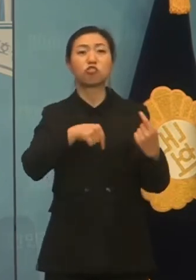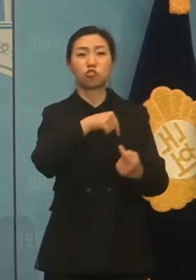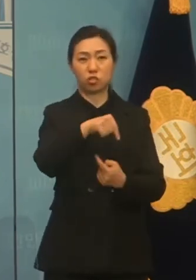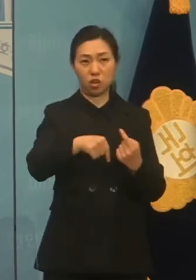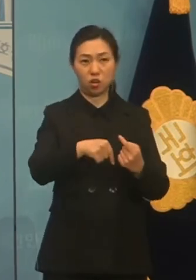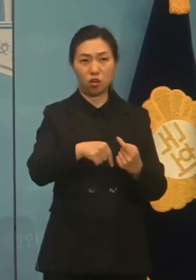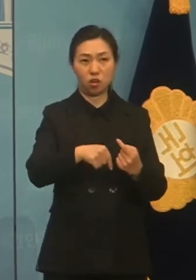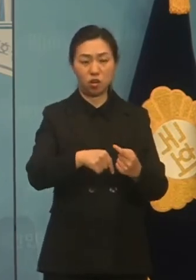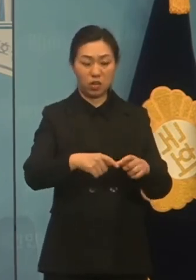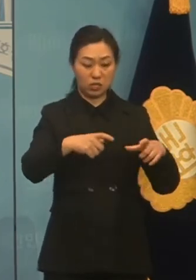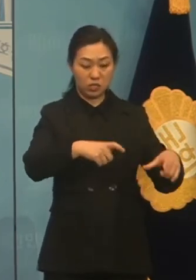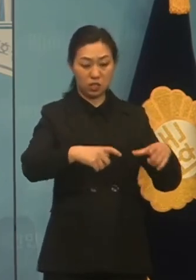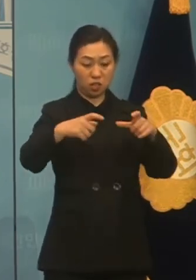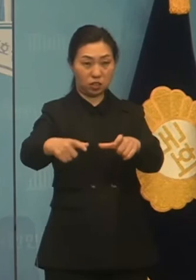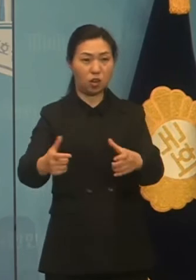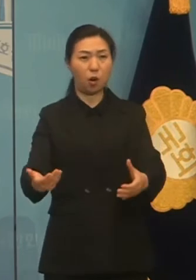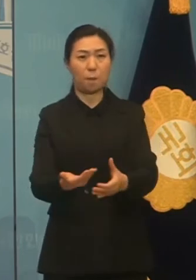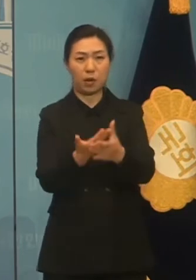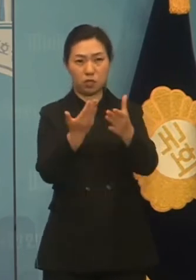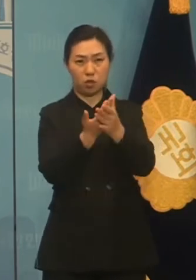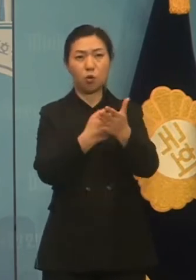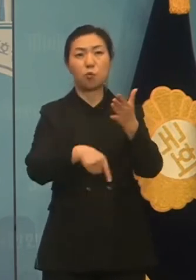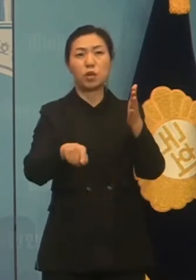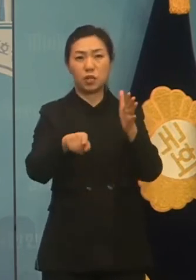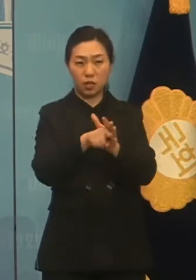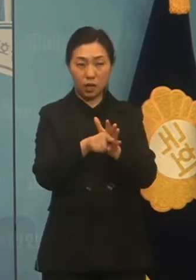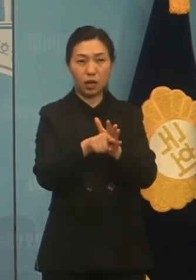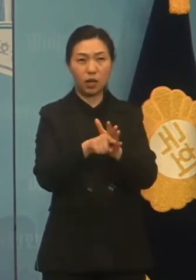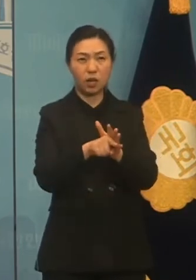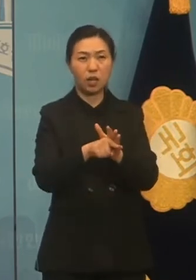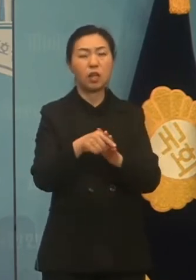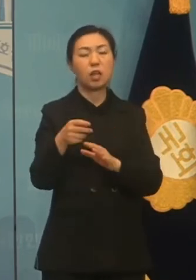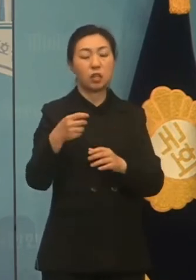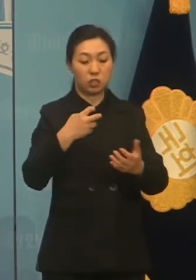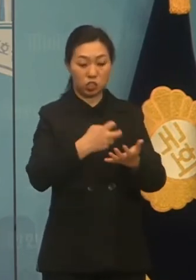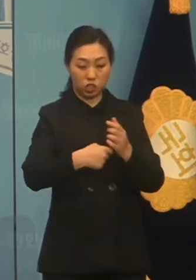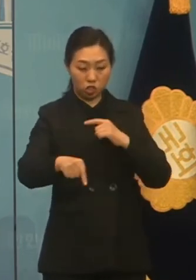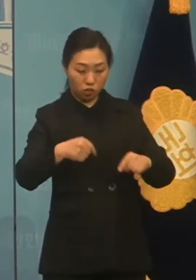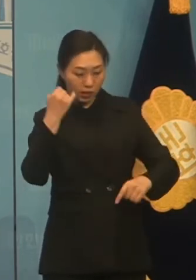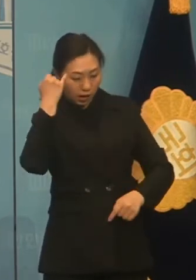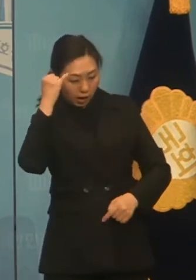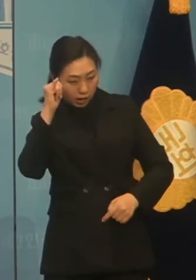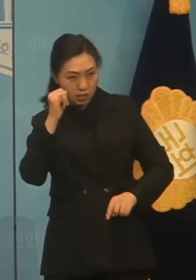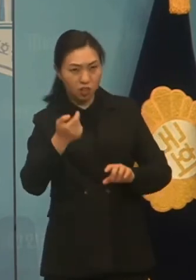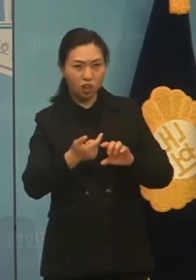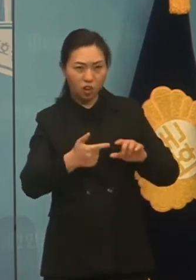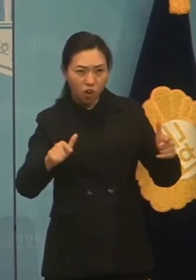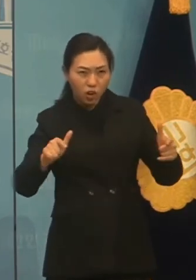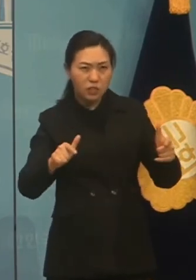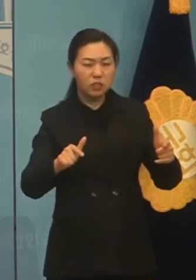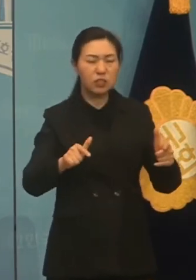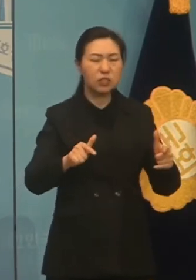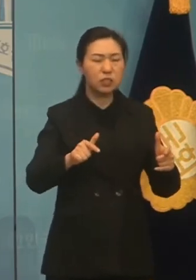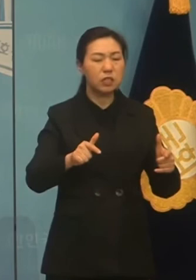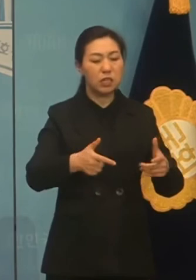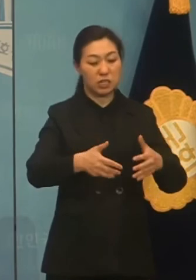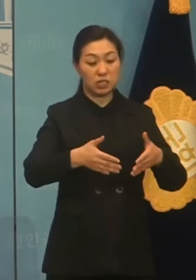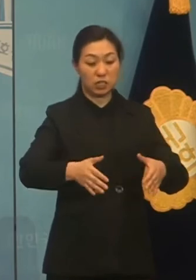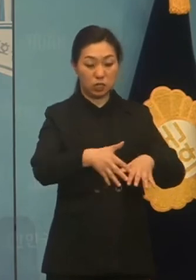균형발전특별위원회와 참 좋은 지방정부위원회로 흡대기 관해서 명의실 3번 자치분권 전략기구를 설치하겠습니다.